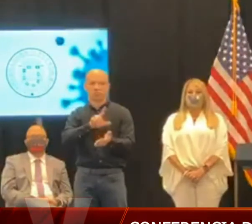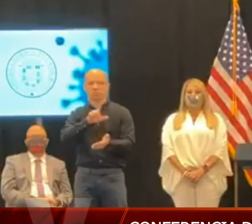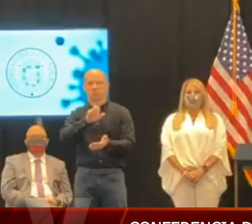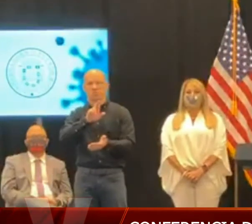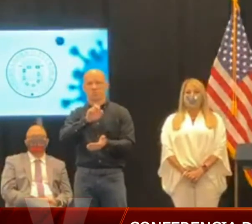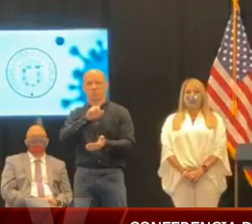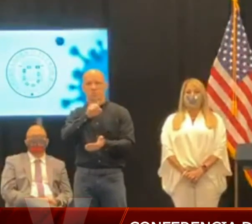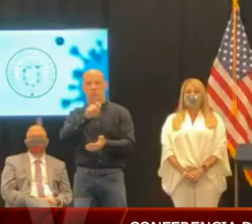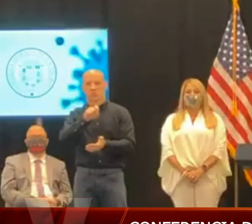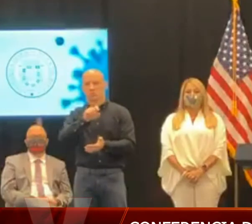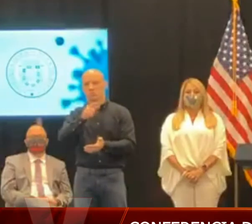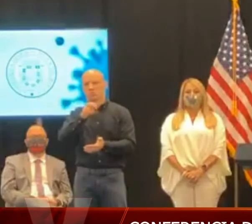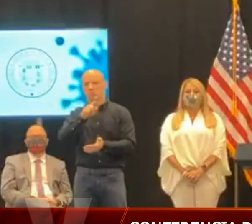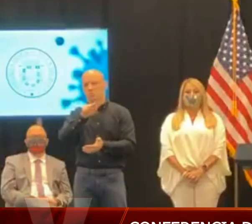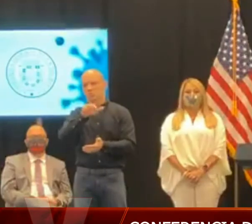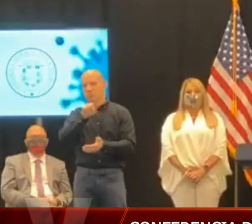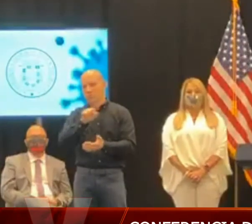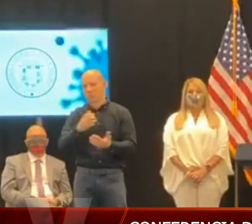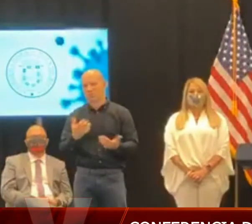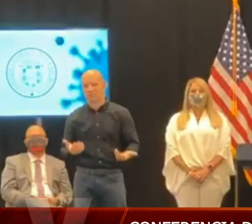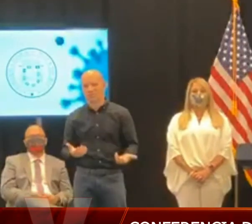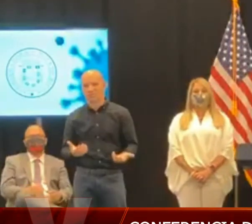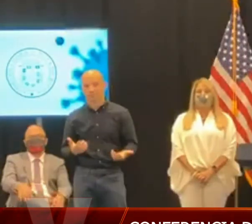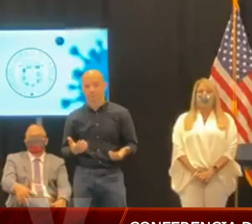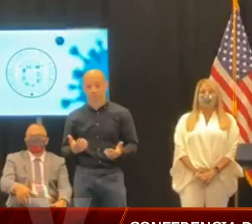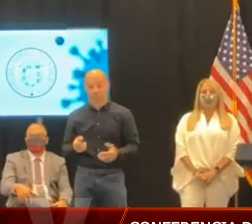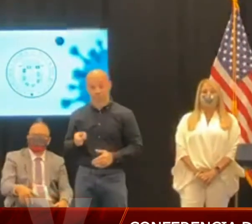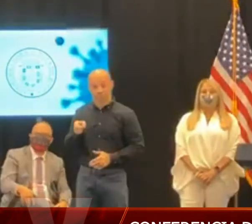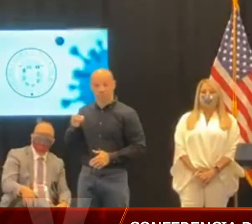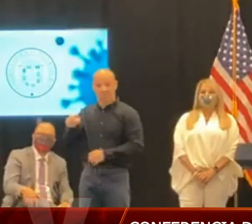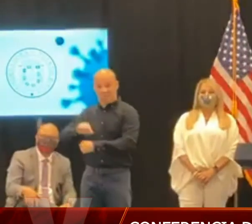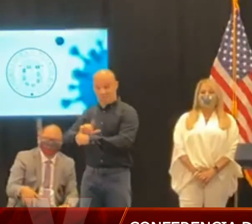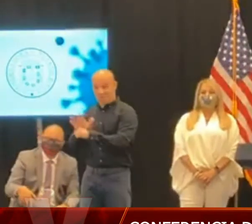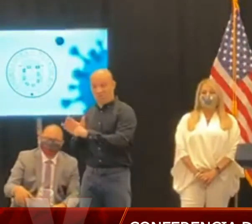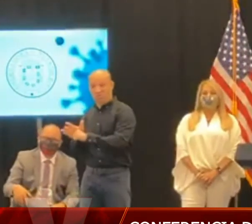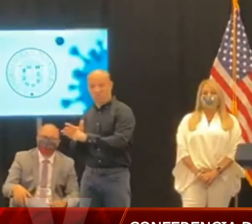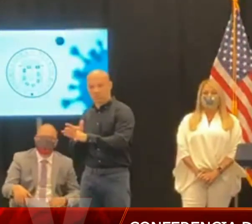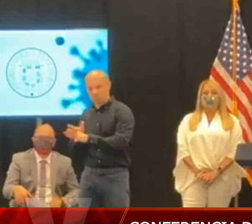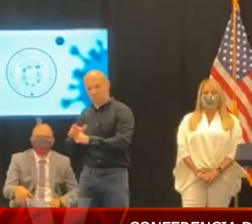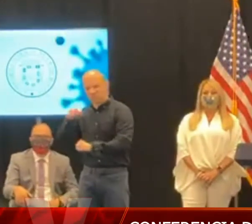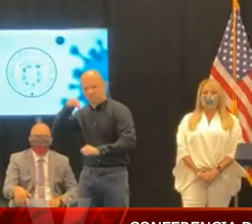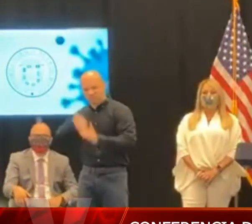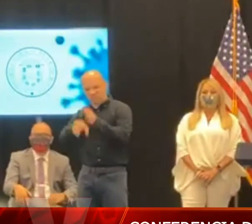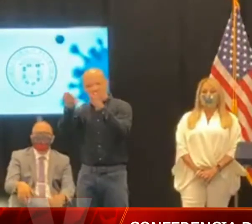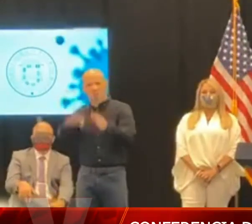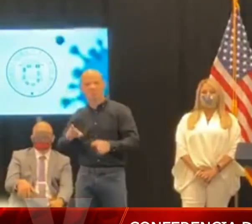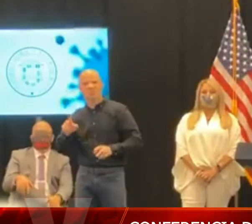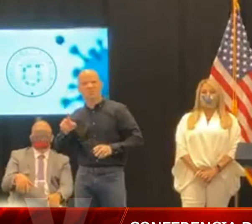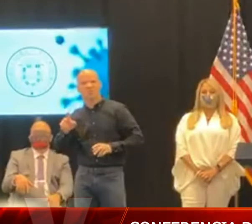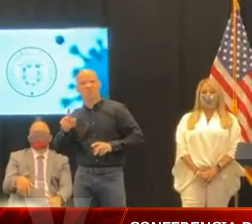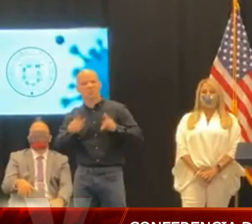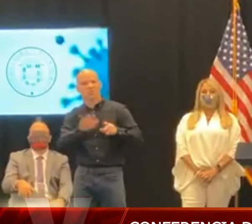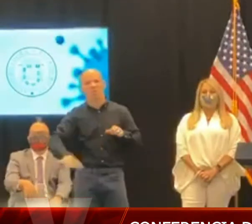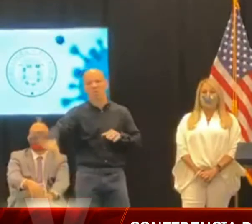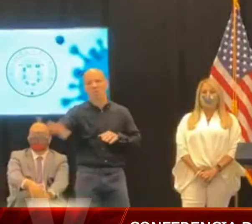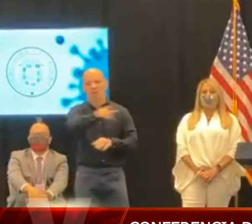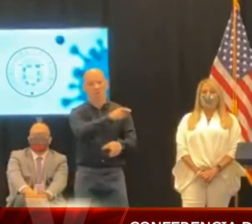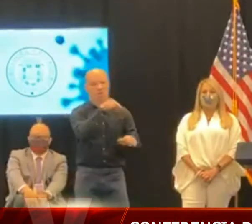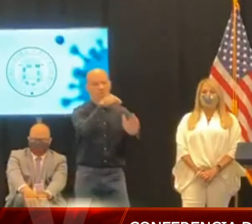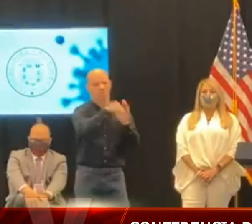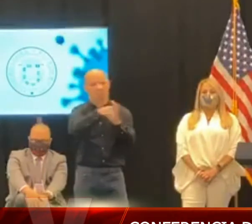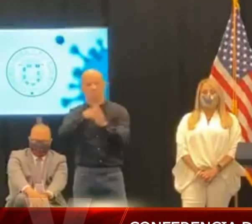que, siendo el COVID-19 el asesino silente de la humanidad, nuestras decisiones fueron tomadas en este